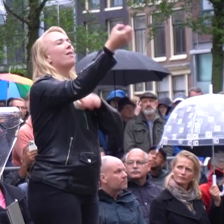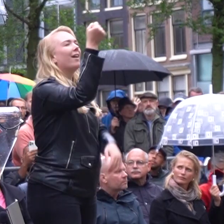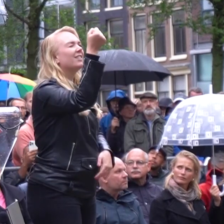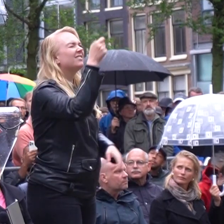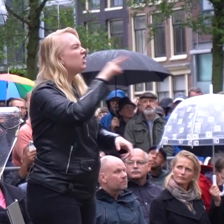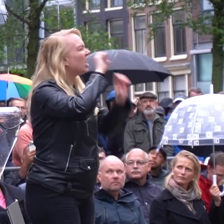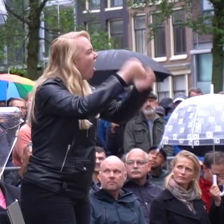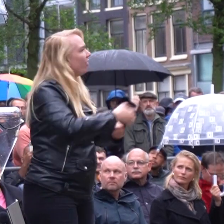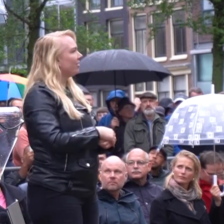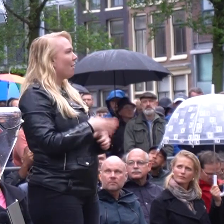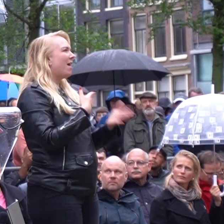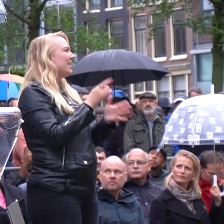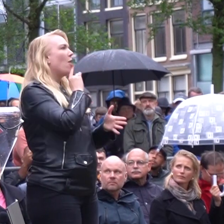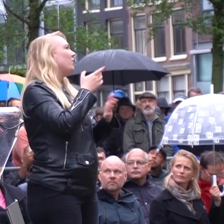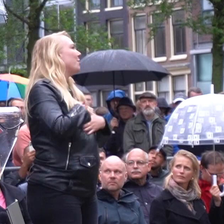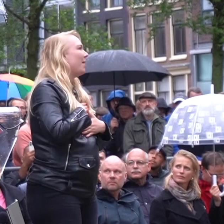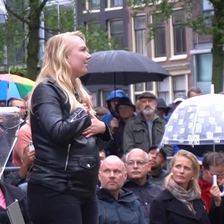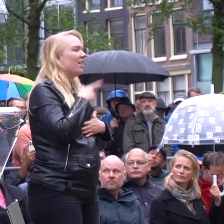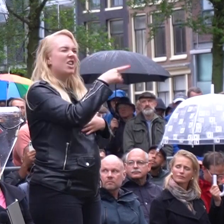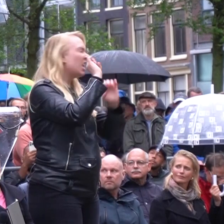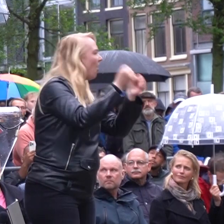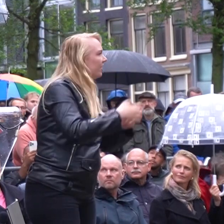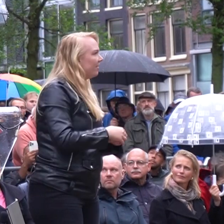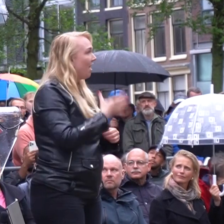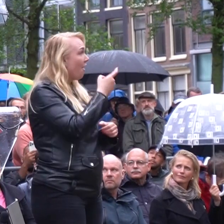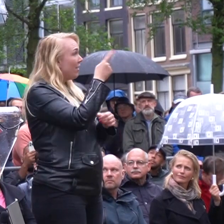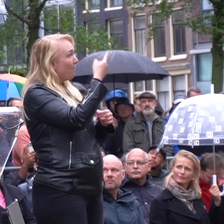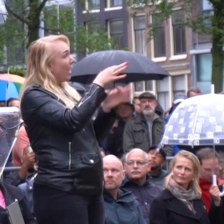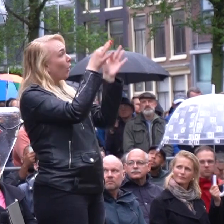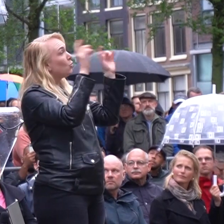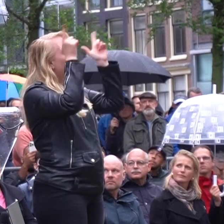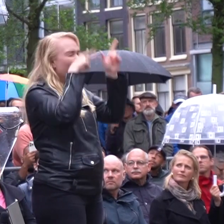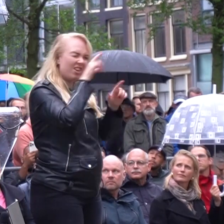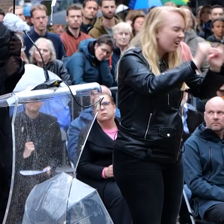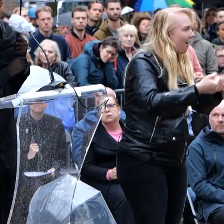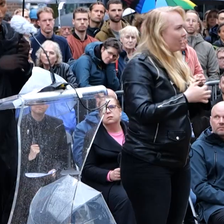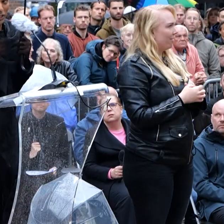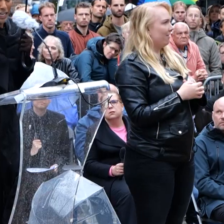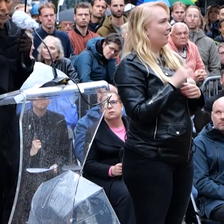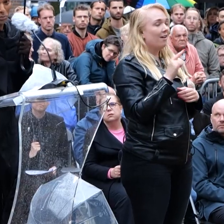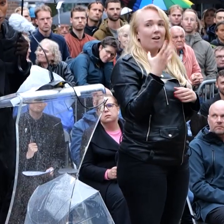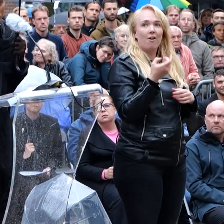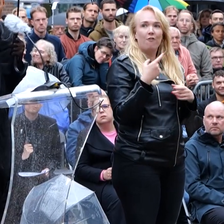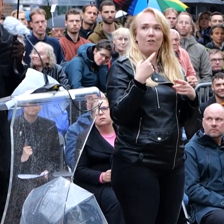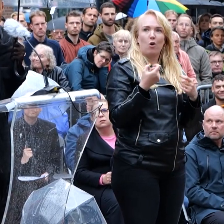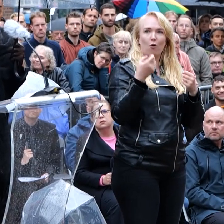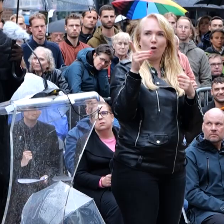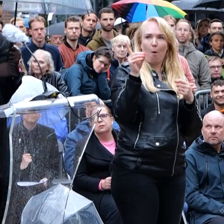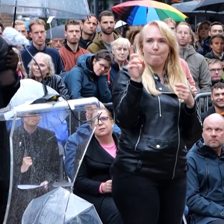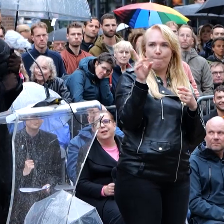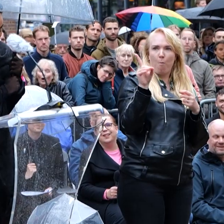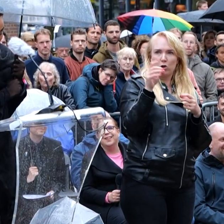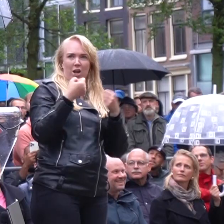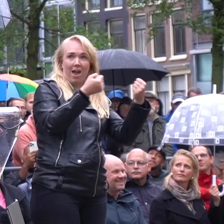je kan het. Wie jij ook wil zijn, je kan het. Wil jij gezonder leven? Je kan het. Wil je rijden in een Porsche? Kan het